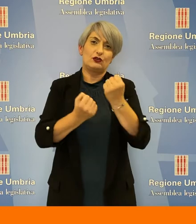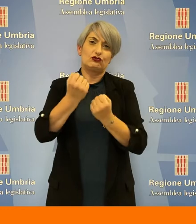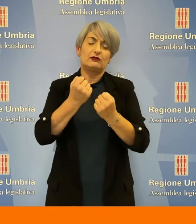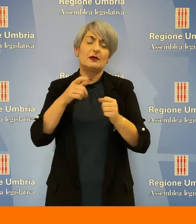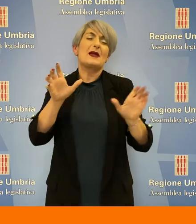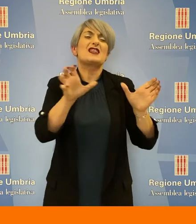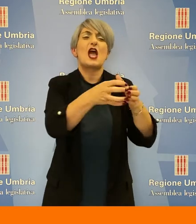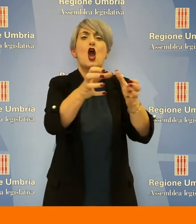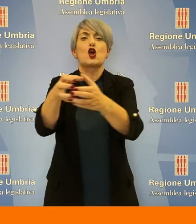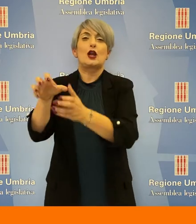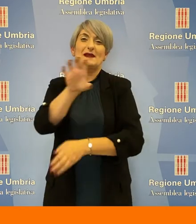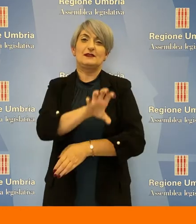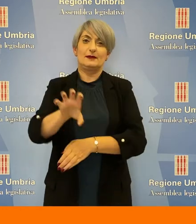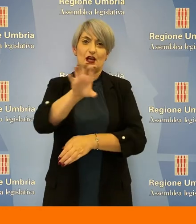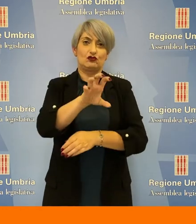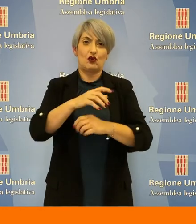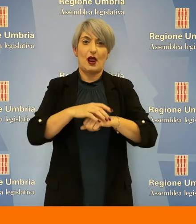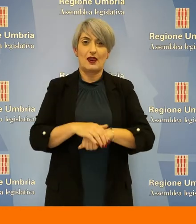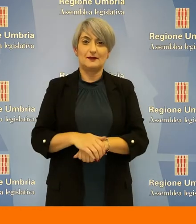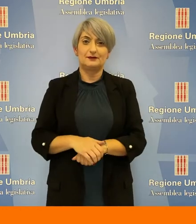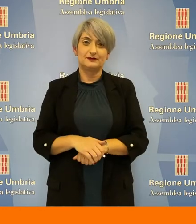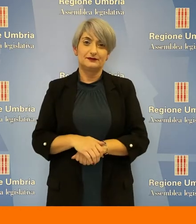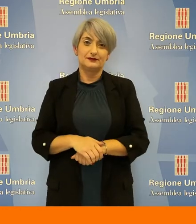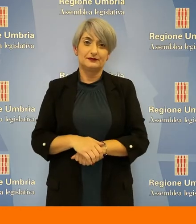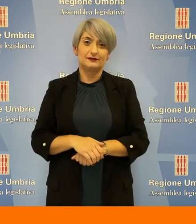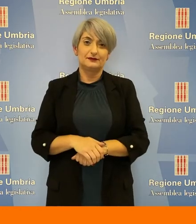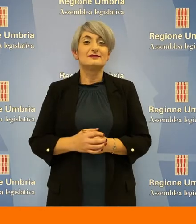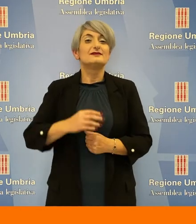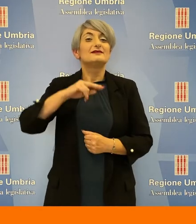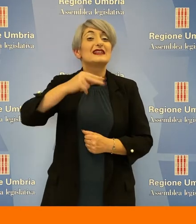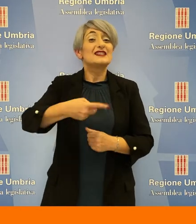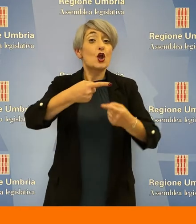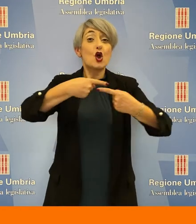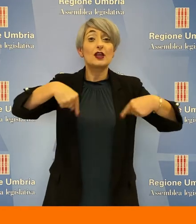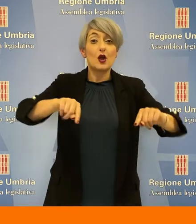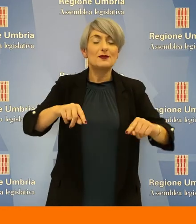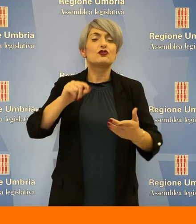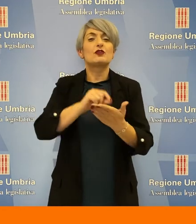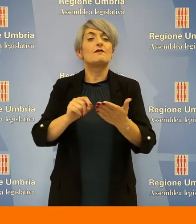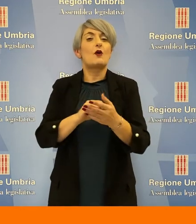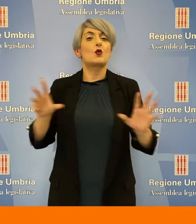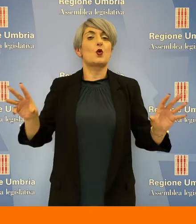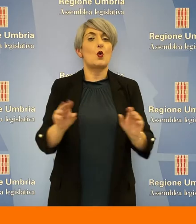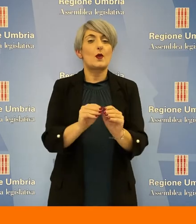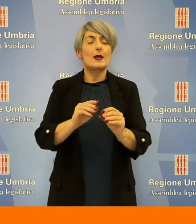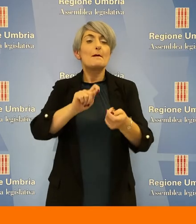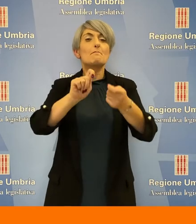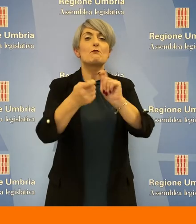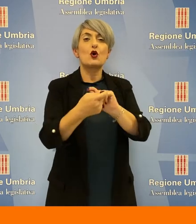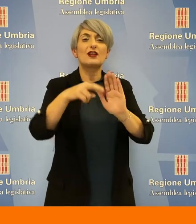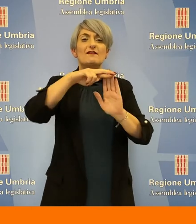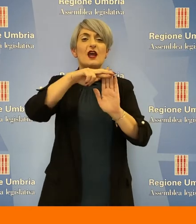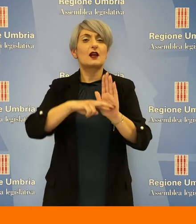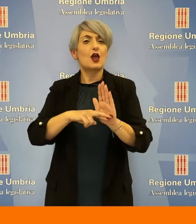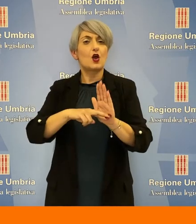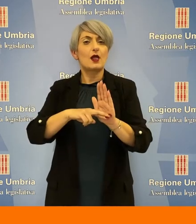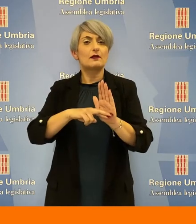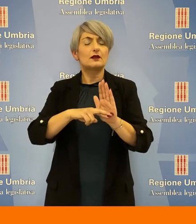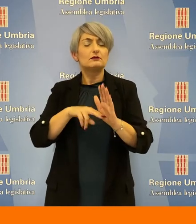economicità degli organismi regionali. Voto unanime della seconda commissione su modifica al